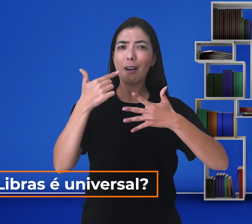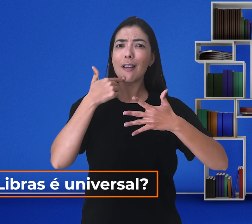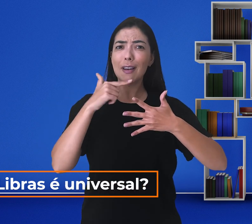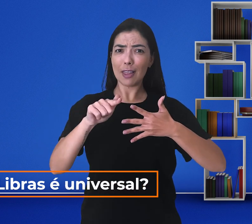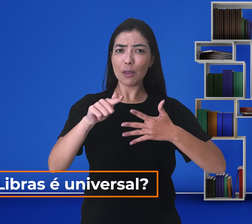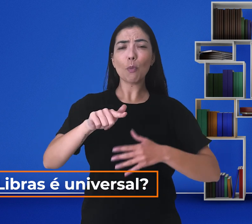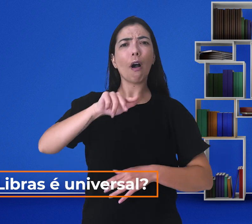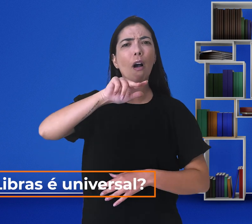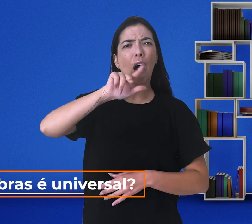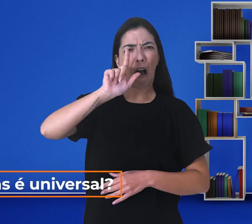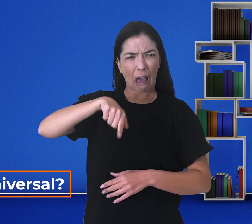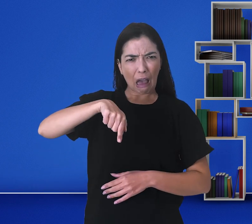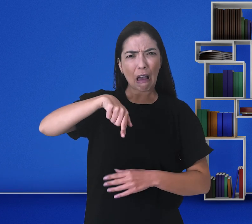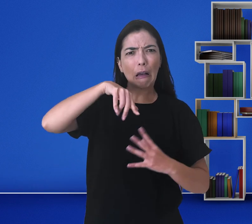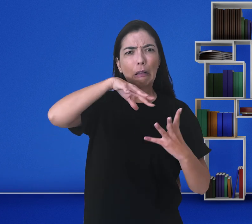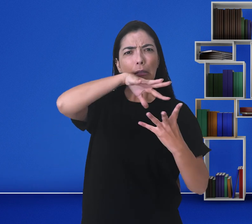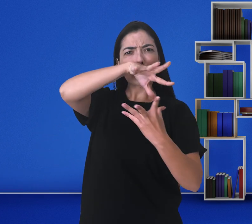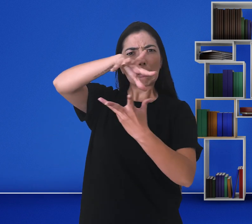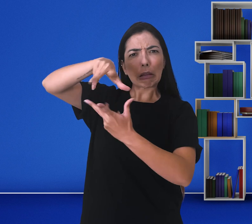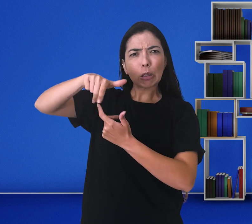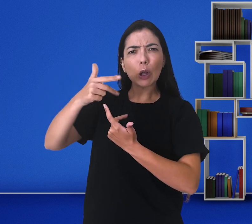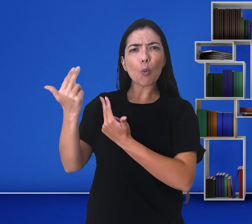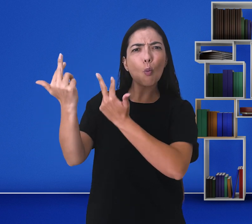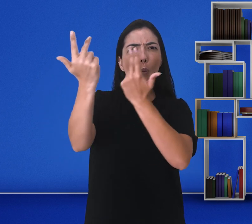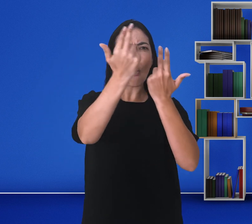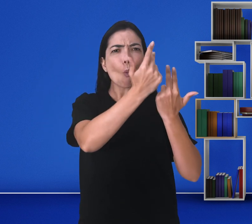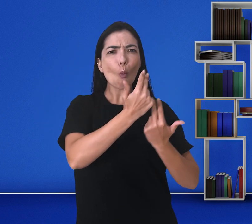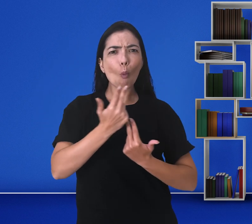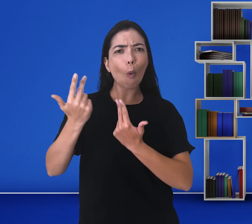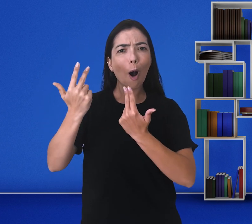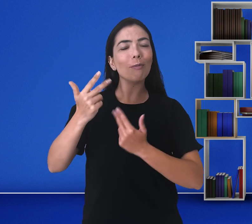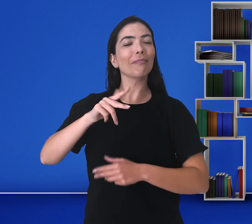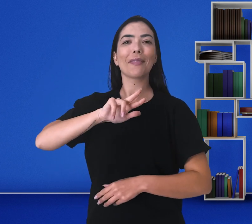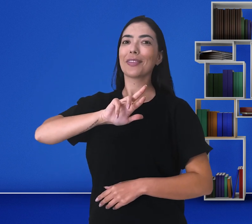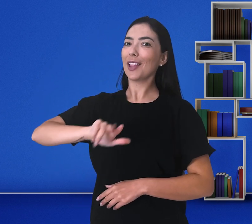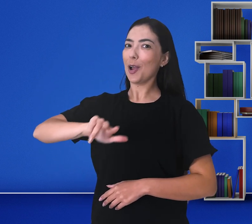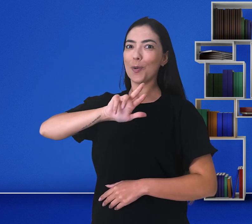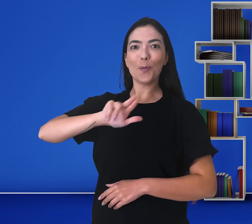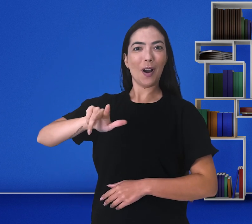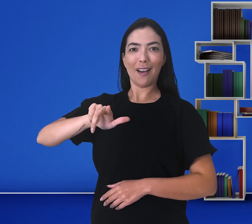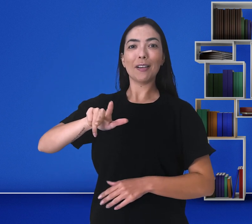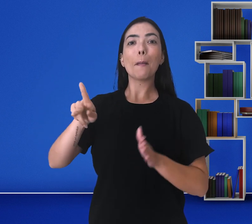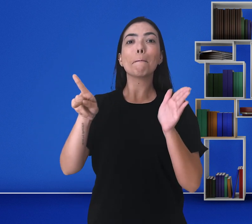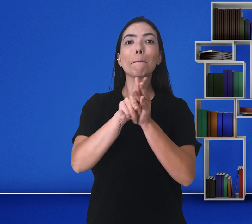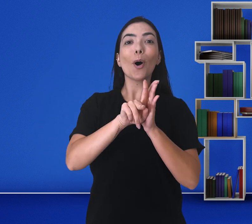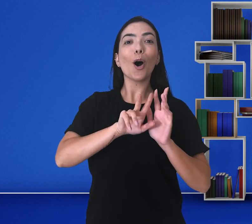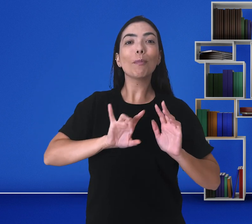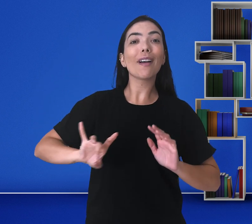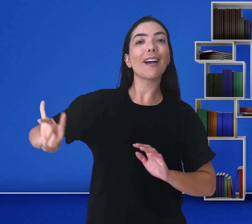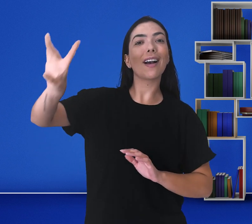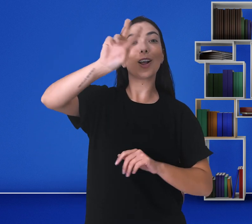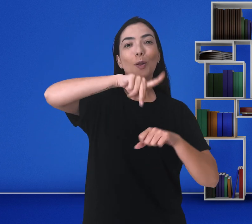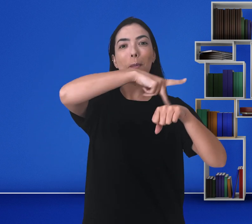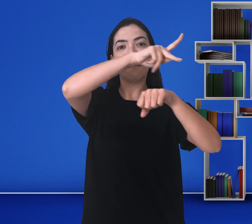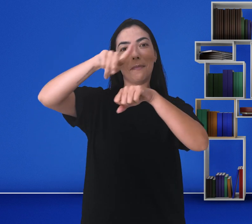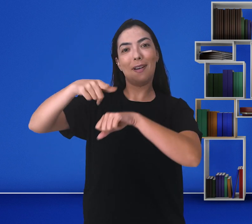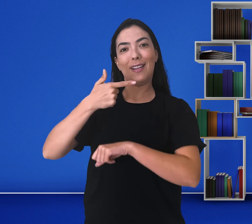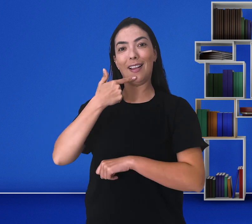A Libras é universal? Não é. Cada país possui a sua própria língua de